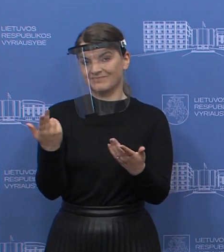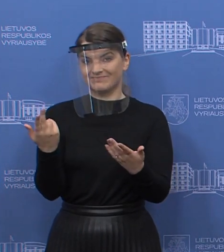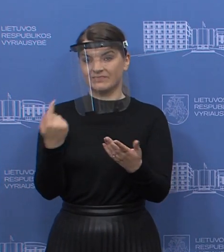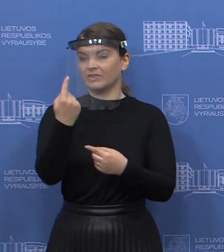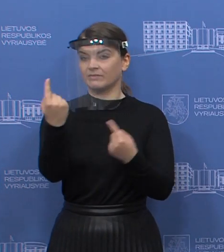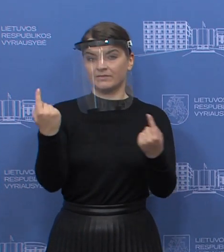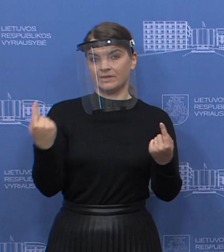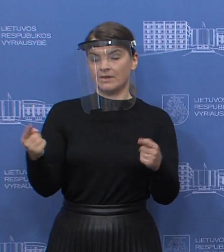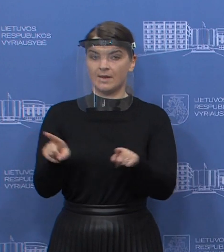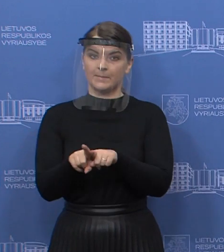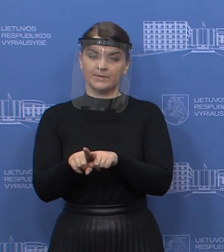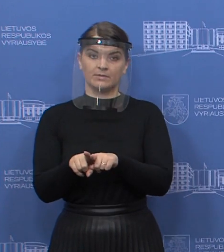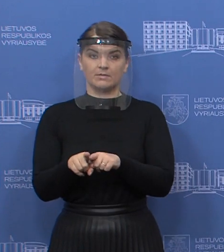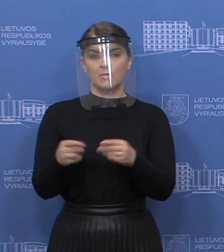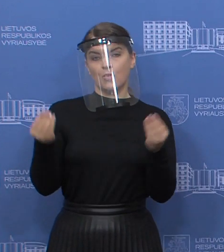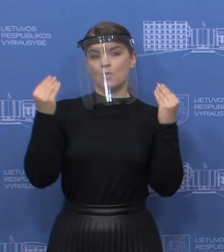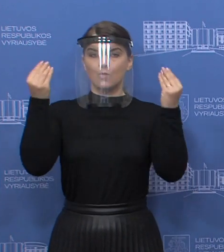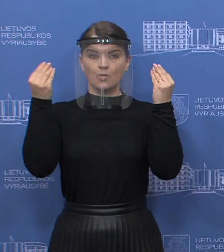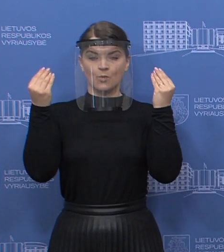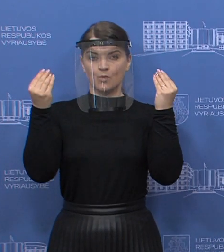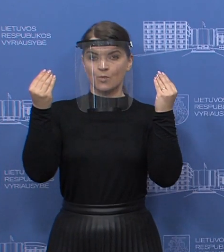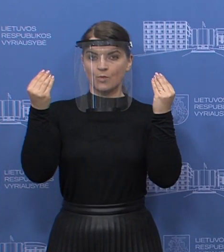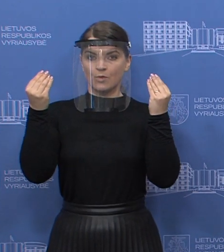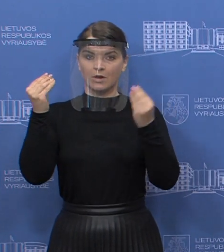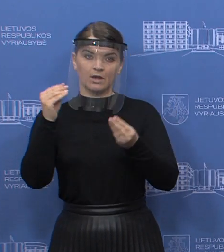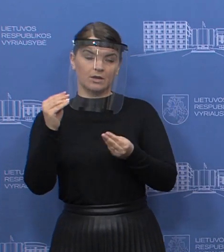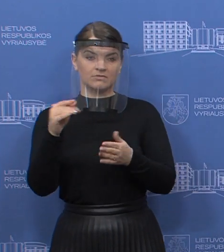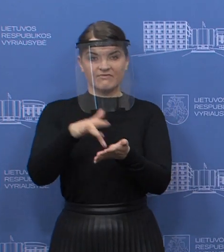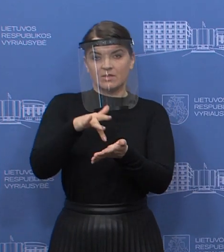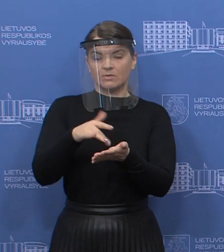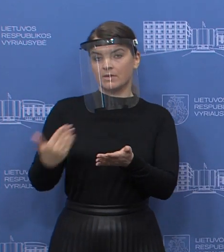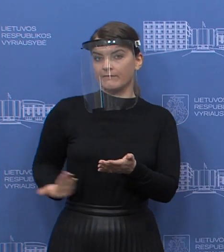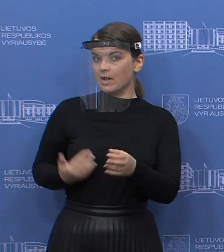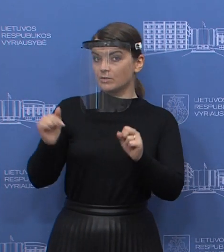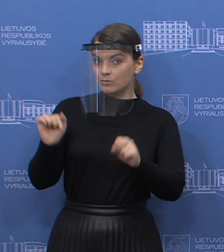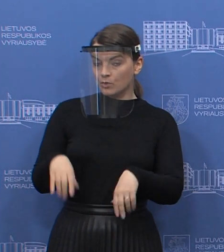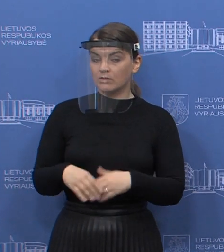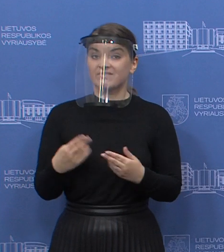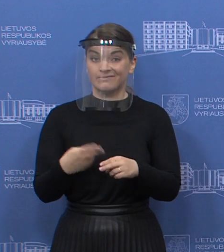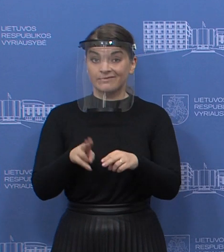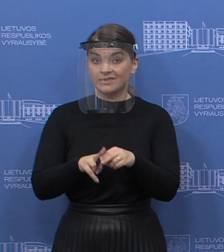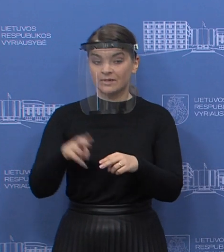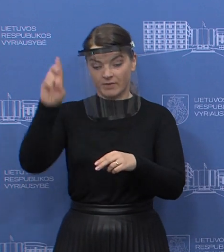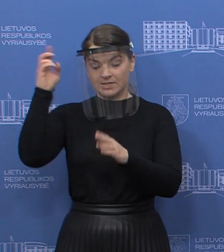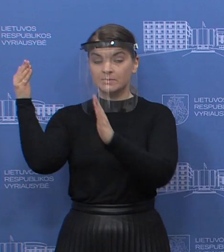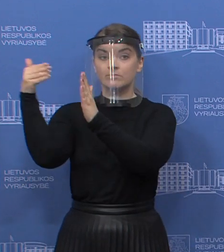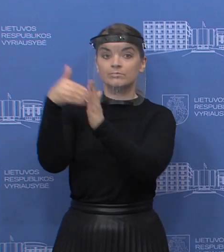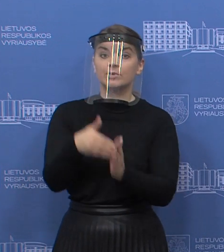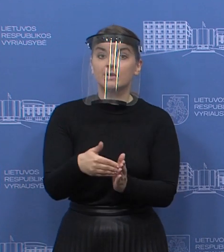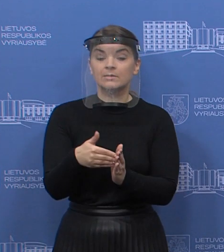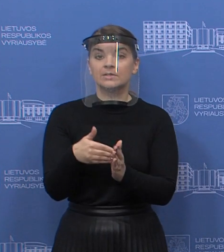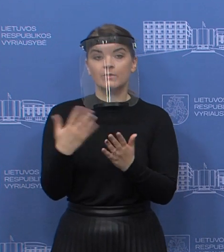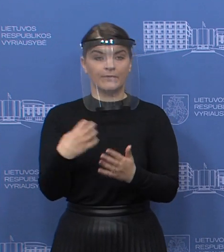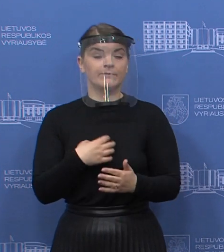pasigirti, kad yra prabangiai, arba bent jau vidutiniškai gyvenantys asmenys, dėl to šita valstybės paspirtis, vienkartinėje